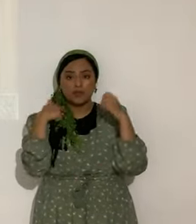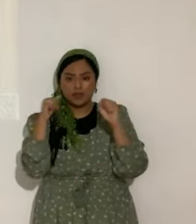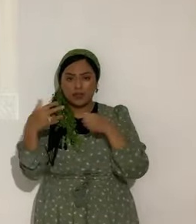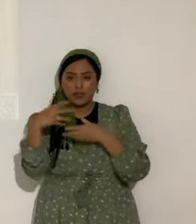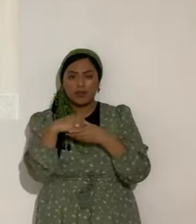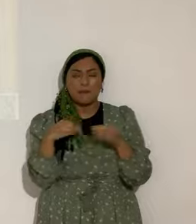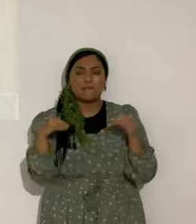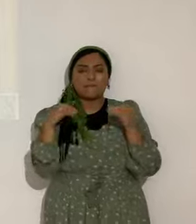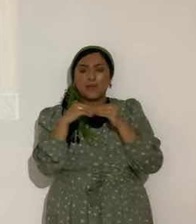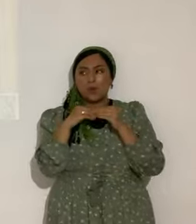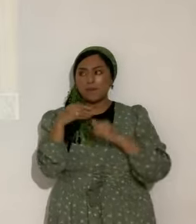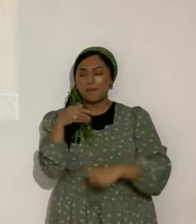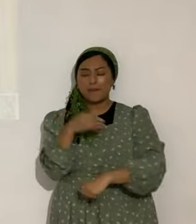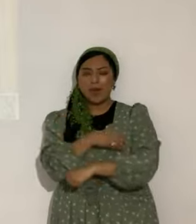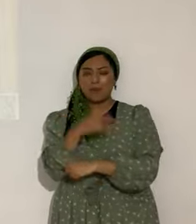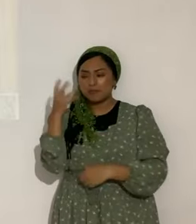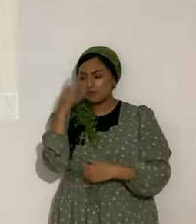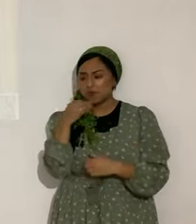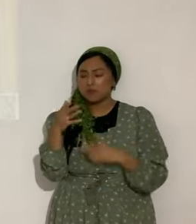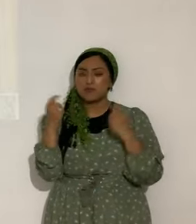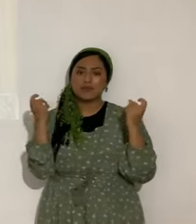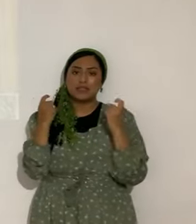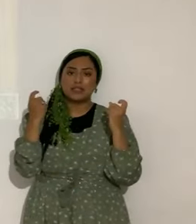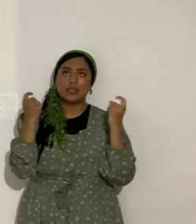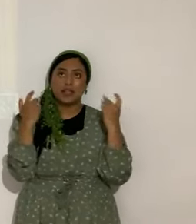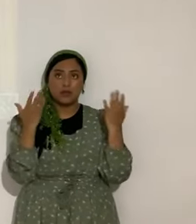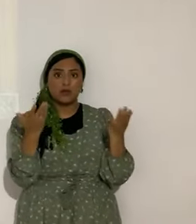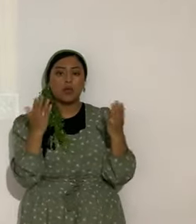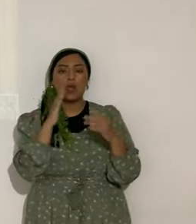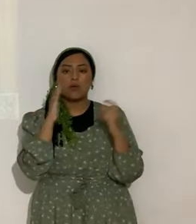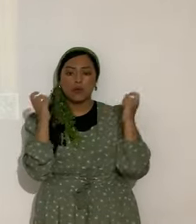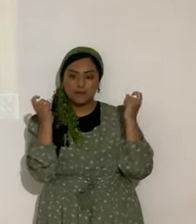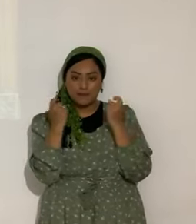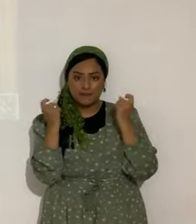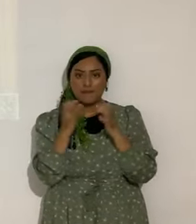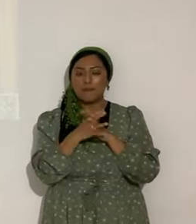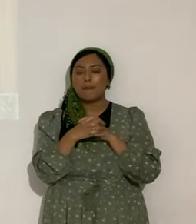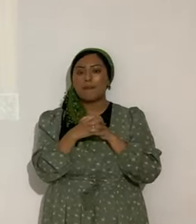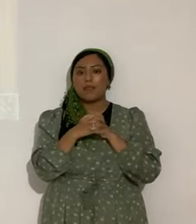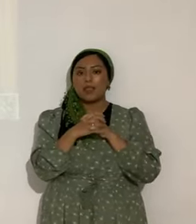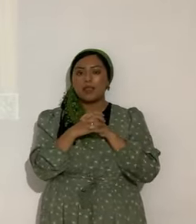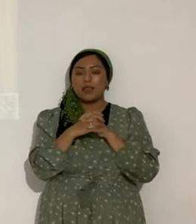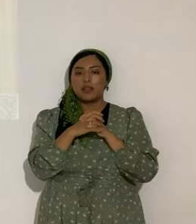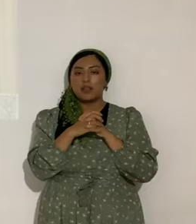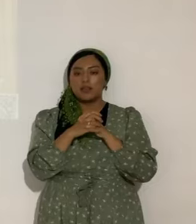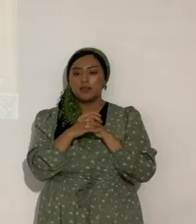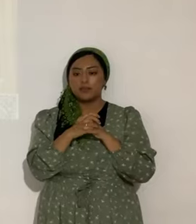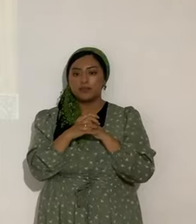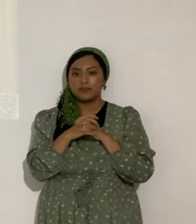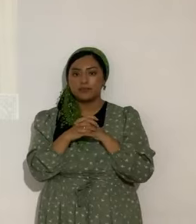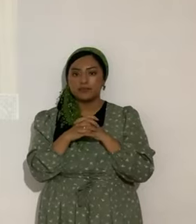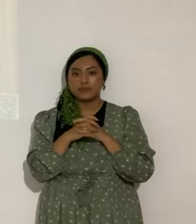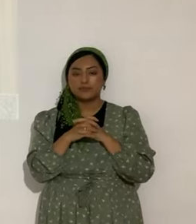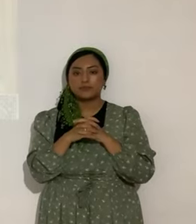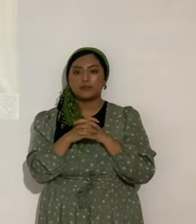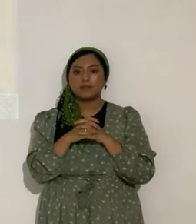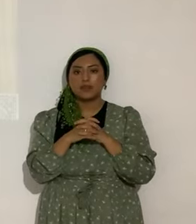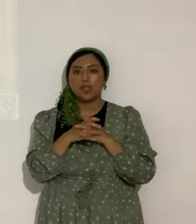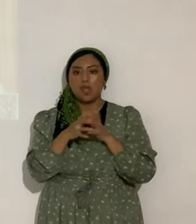poder hermanos. En esa preciosa fiesta. Aleluya. la vamos a celebrar. Como decimos. Sin ser irreverente. Con bombo